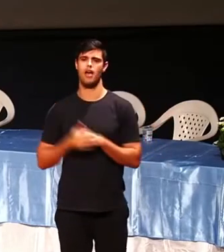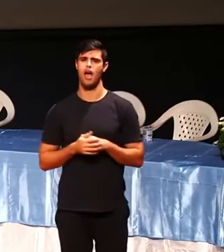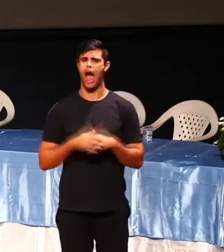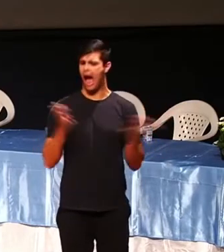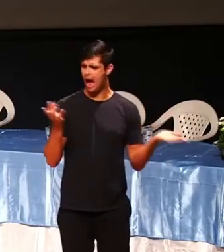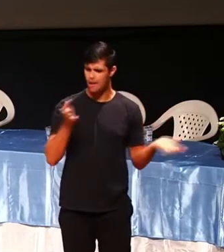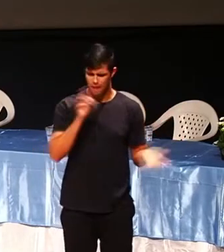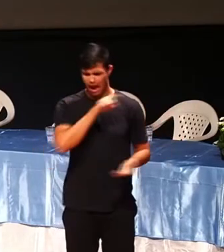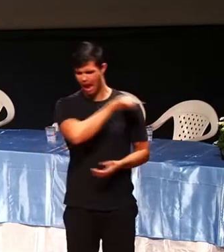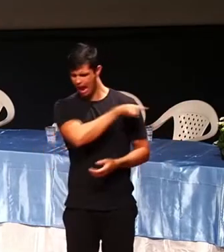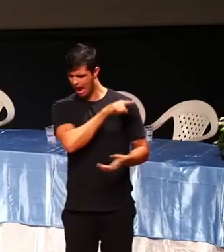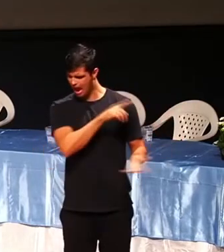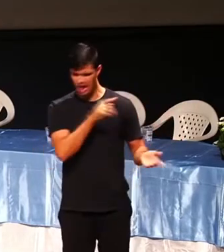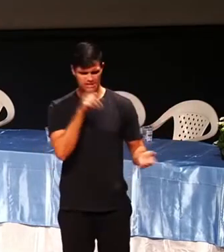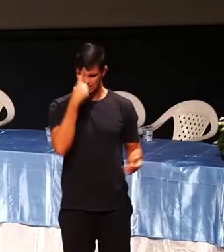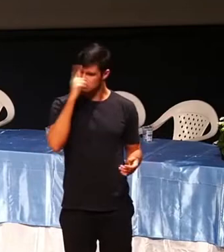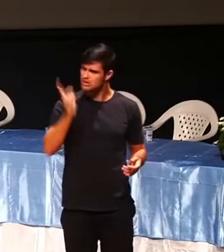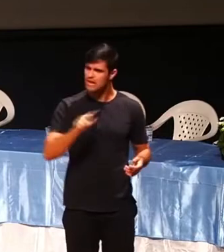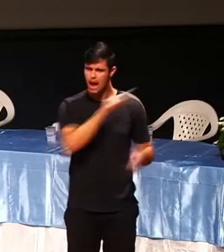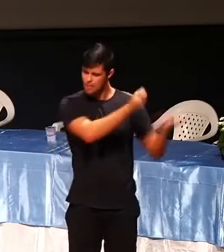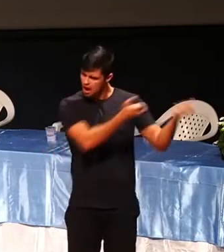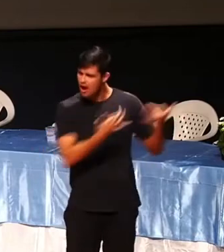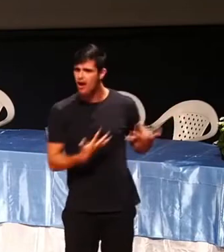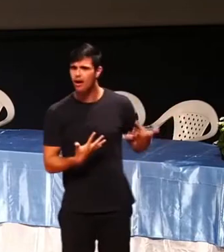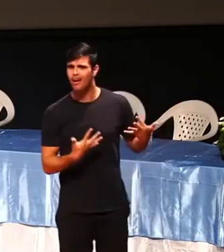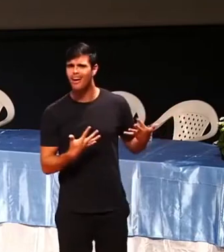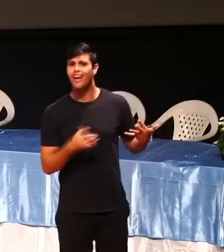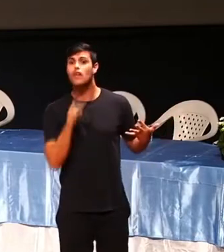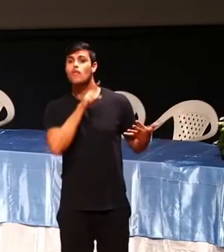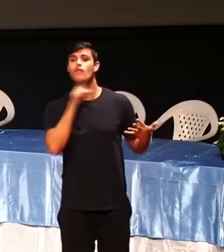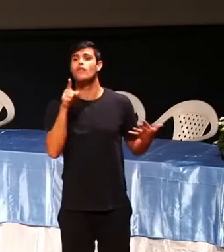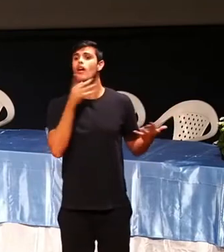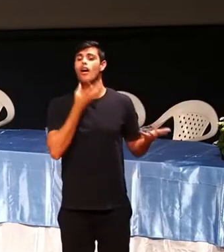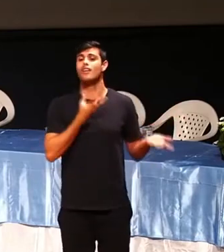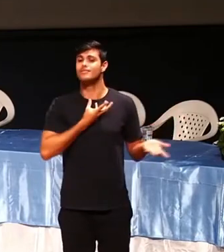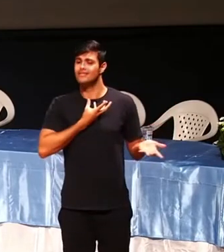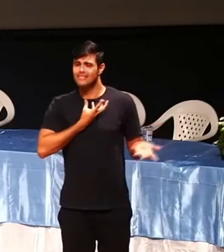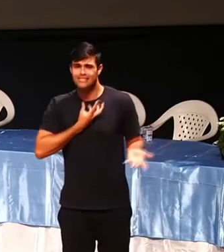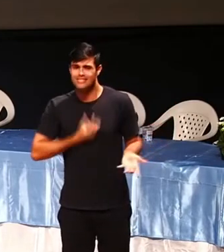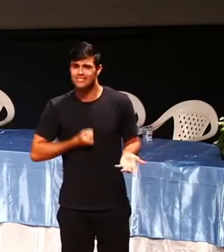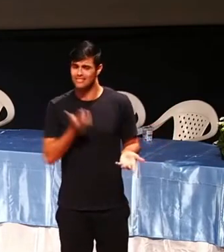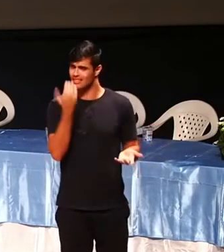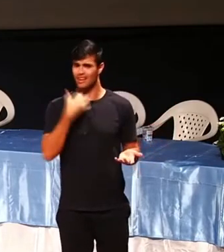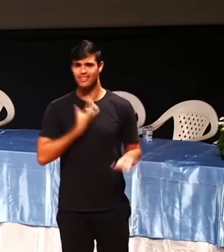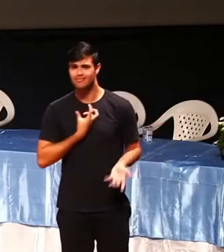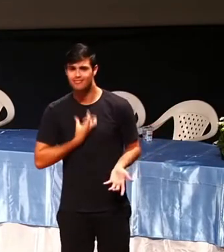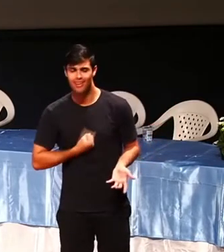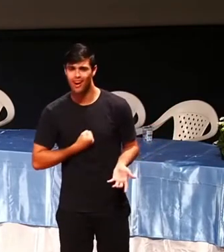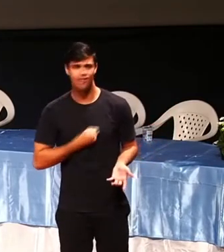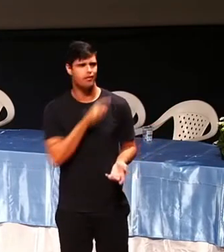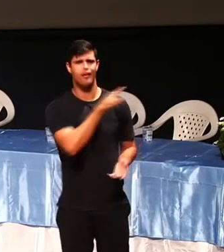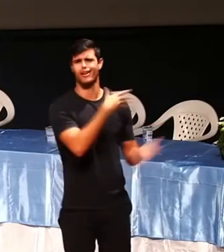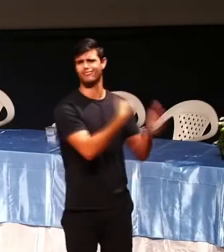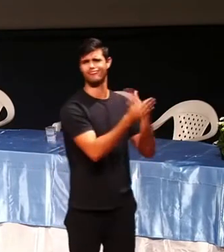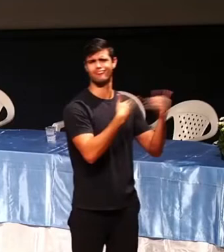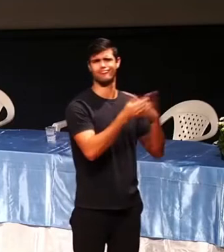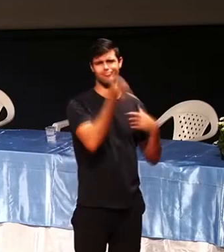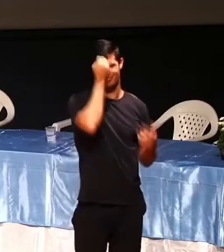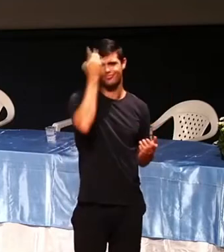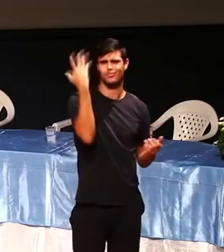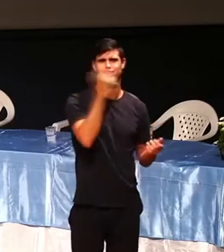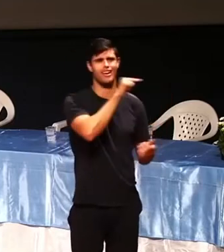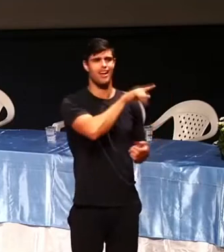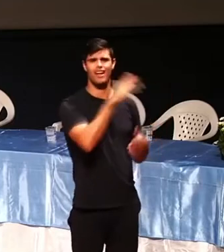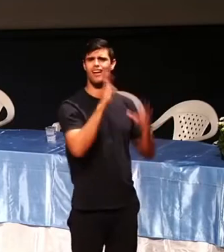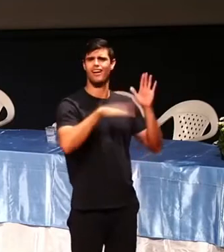falou para mim um dia. Quem que está carregando essa raiva? Ela ou você? Ela nem lembra. Ela estava tão alterada